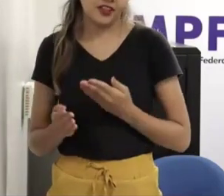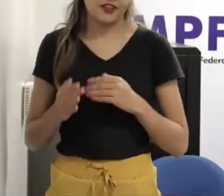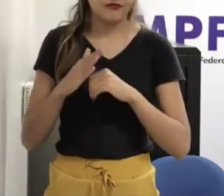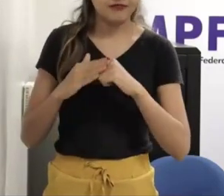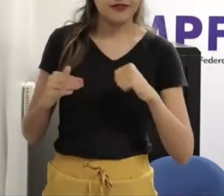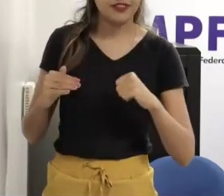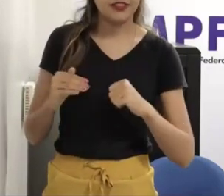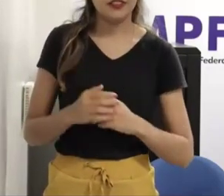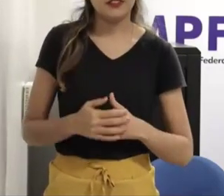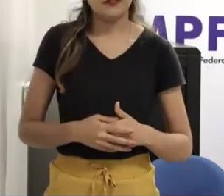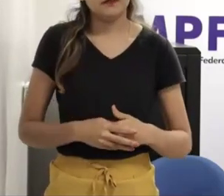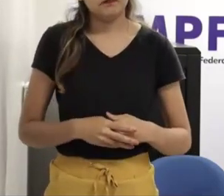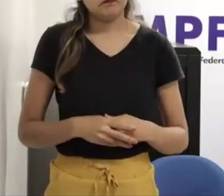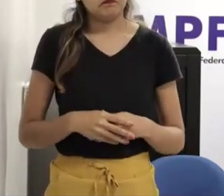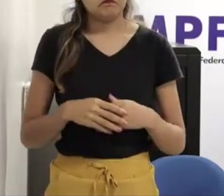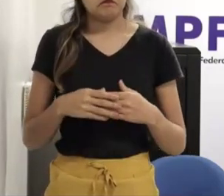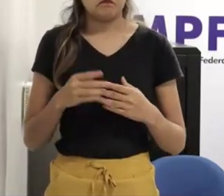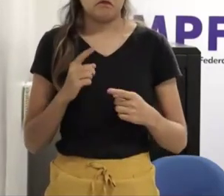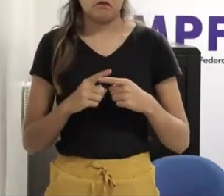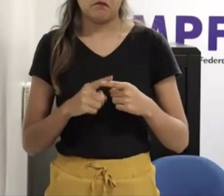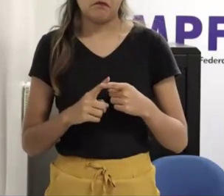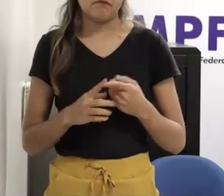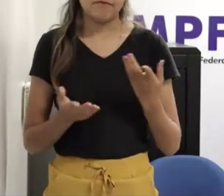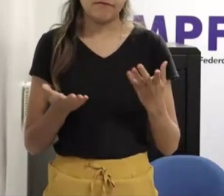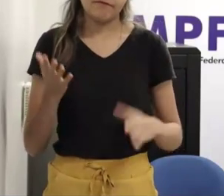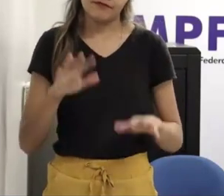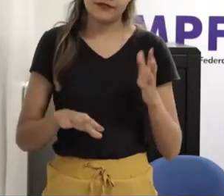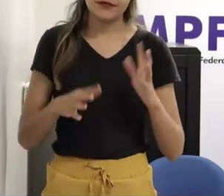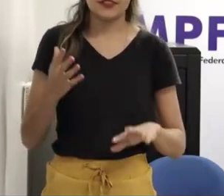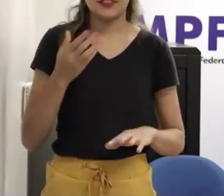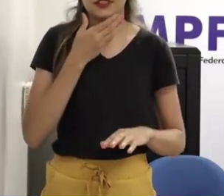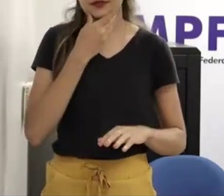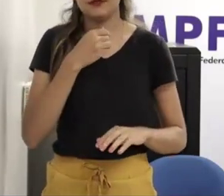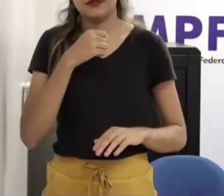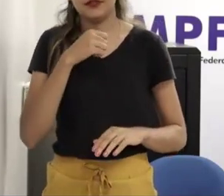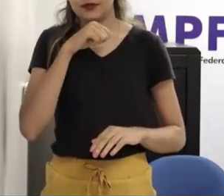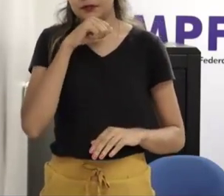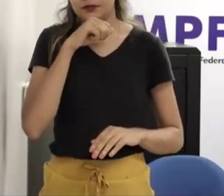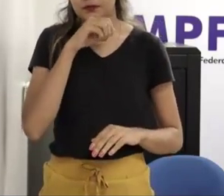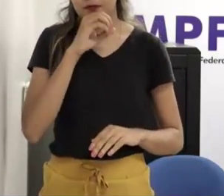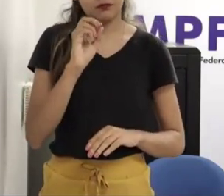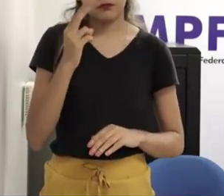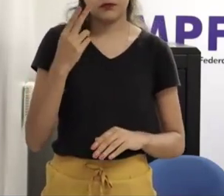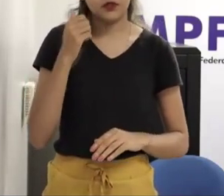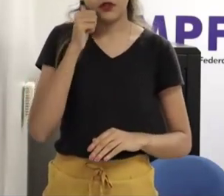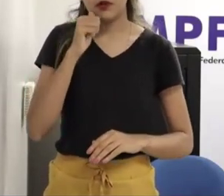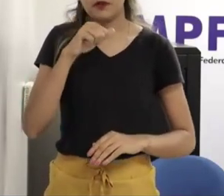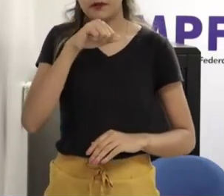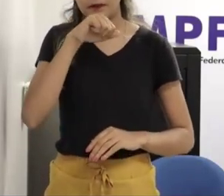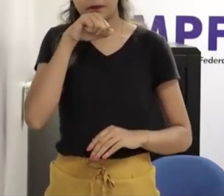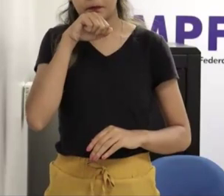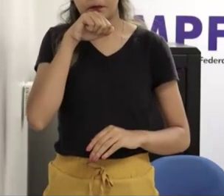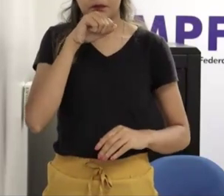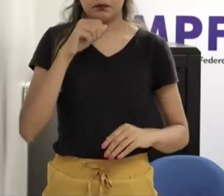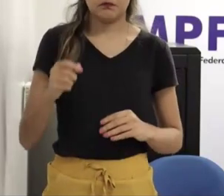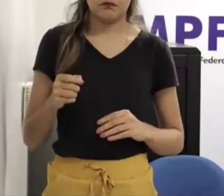unicamente desse marido que realizou dessa prática com a criança então há outras situações